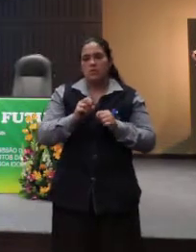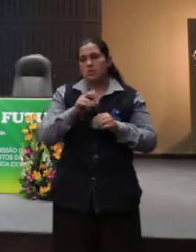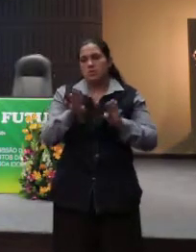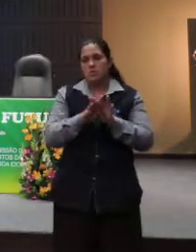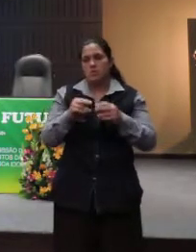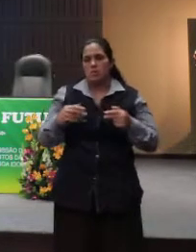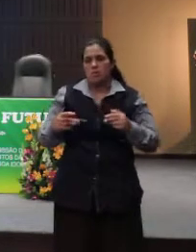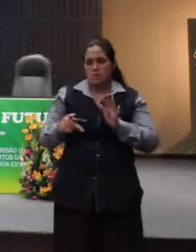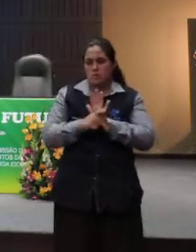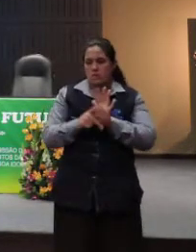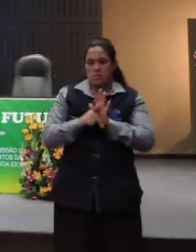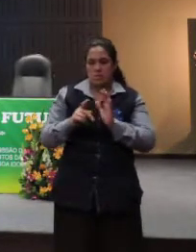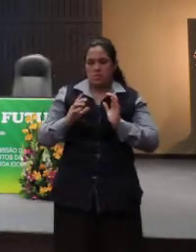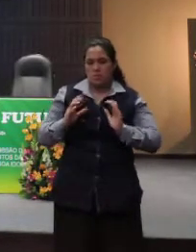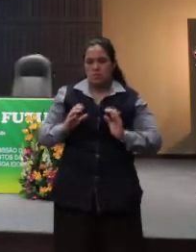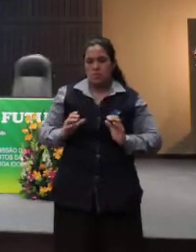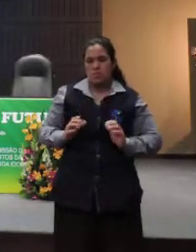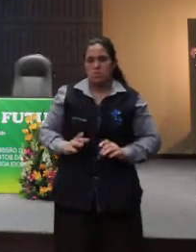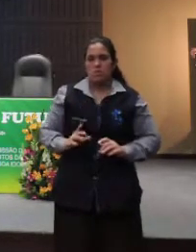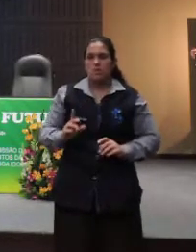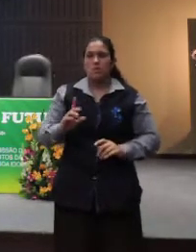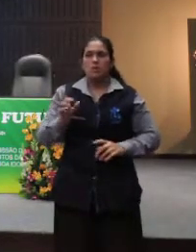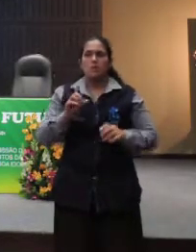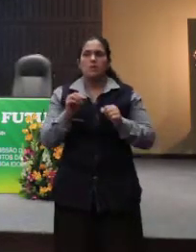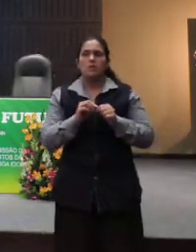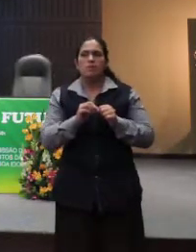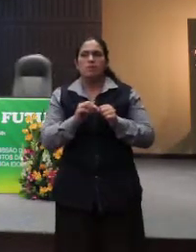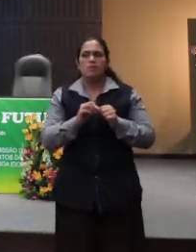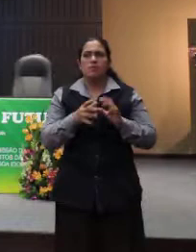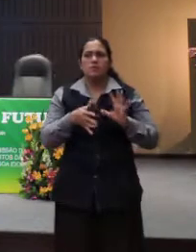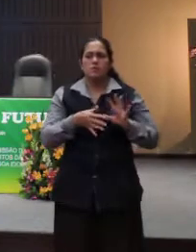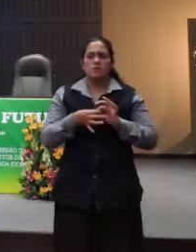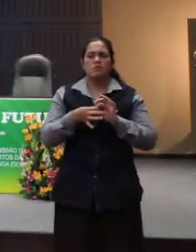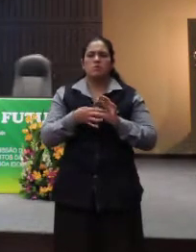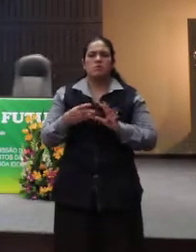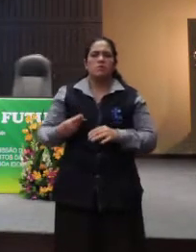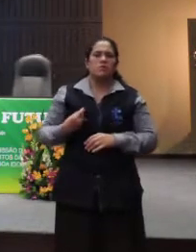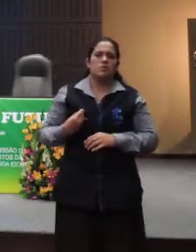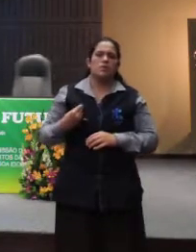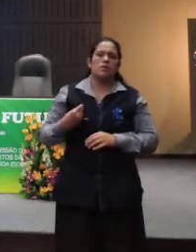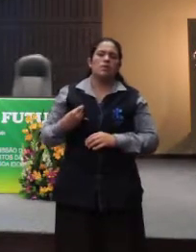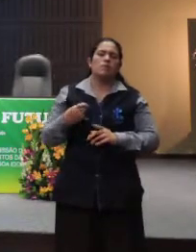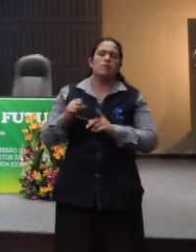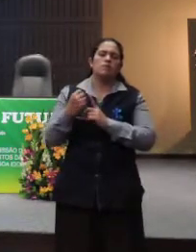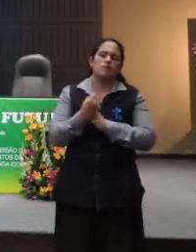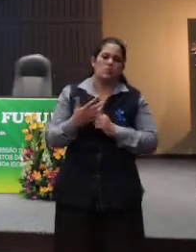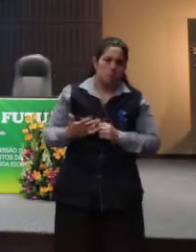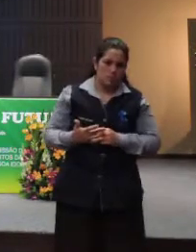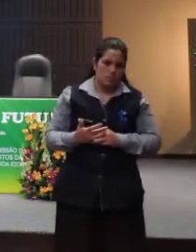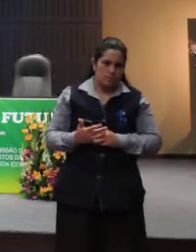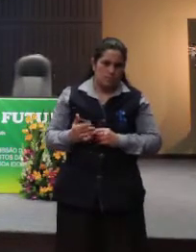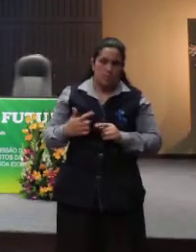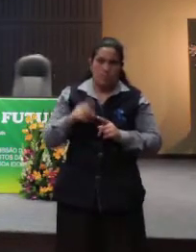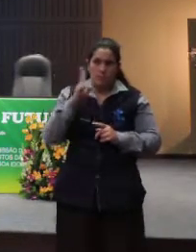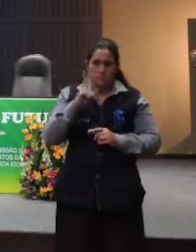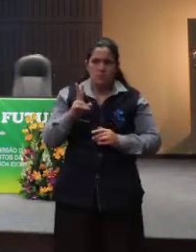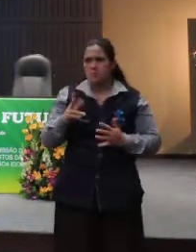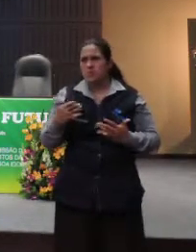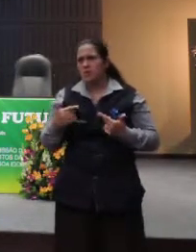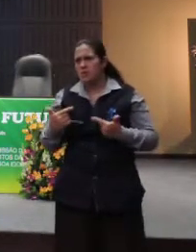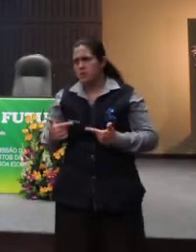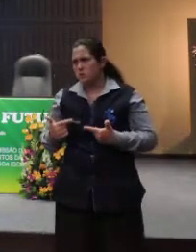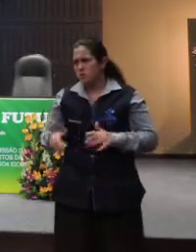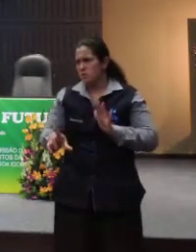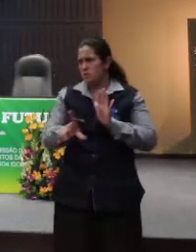sejam imitadoras da participação social, da vida integral em sociedade. Para que eu não ficar chateando